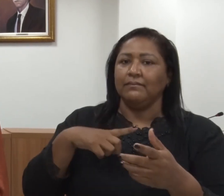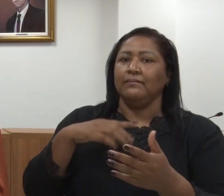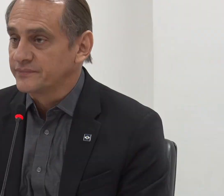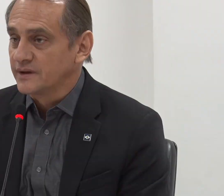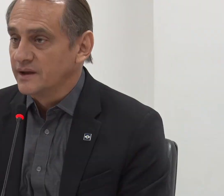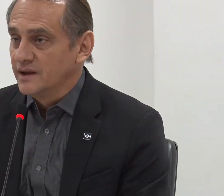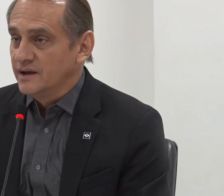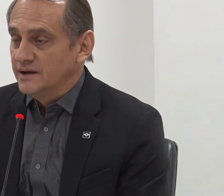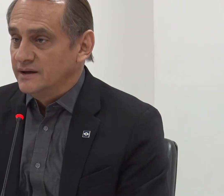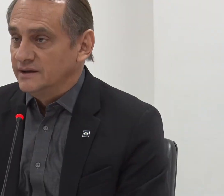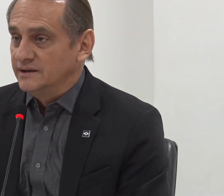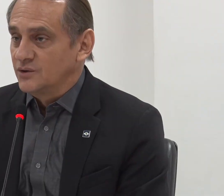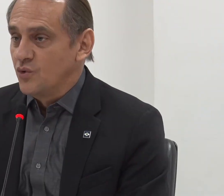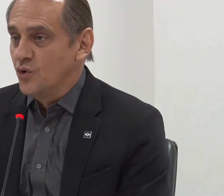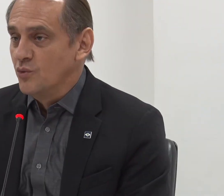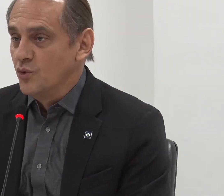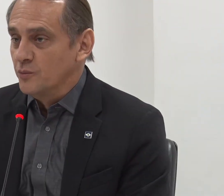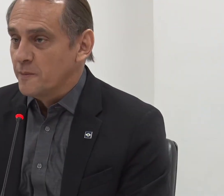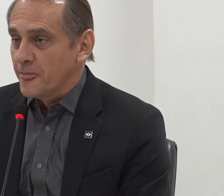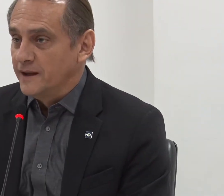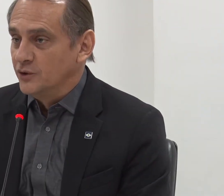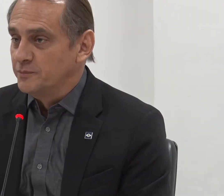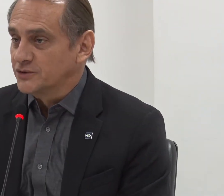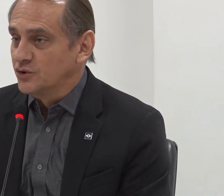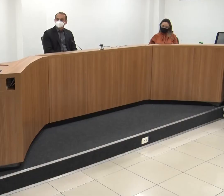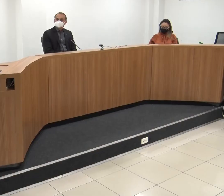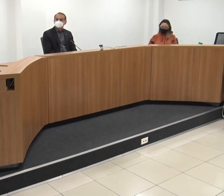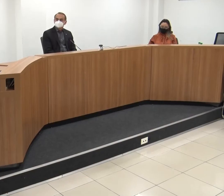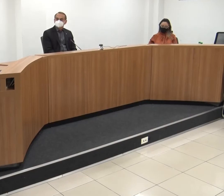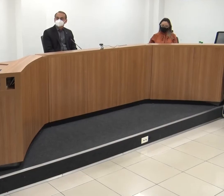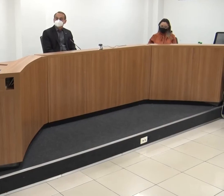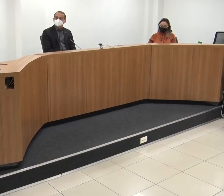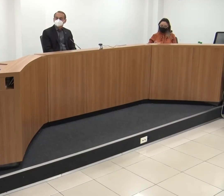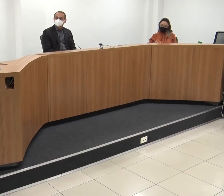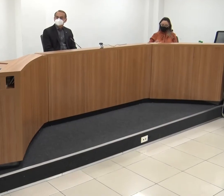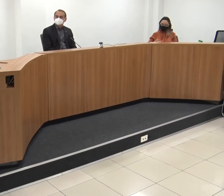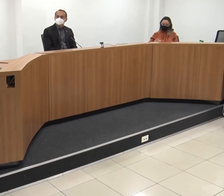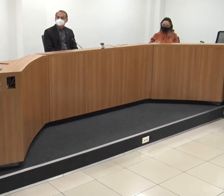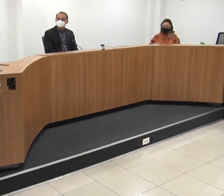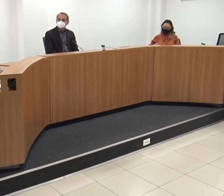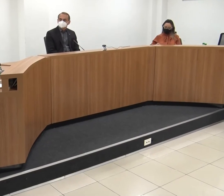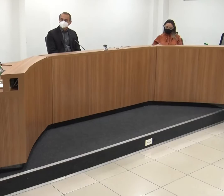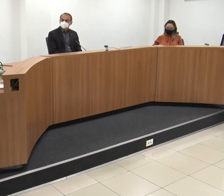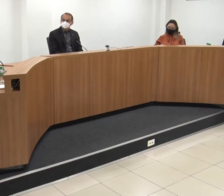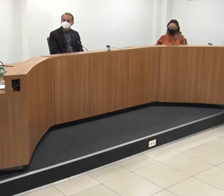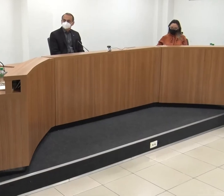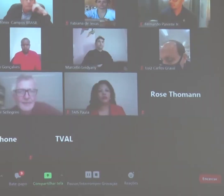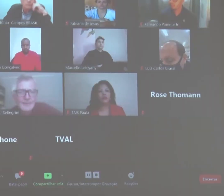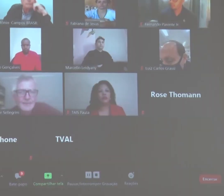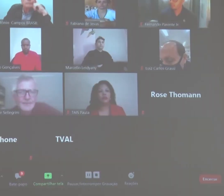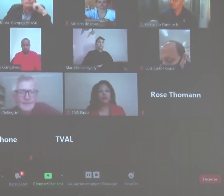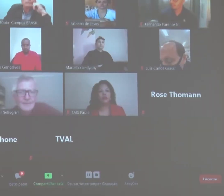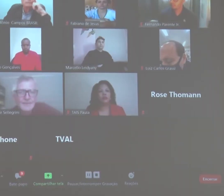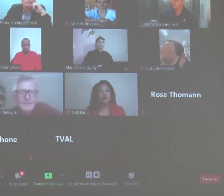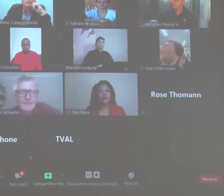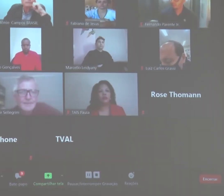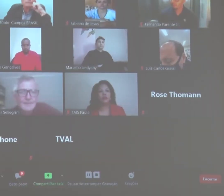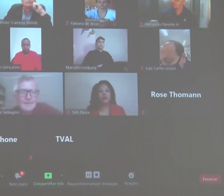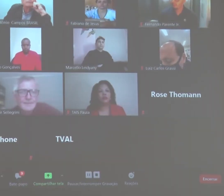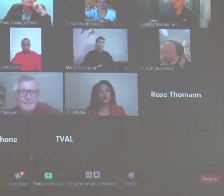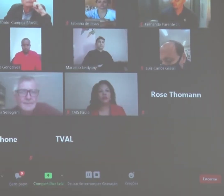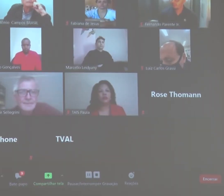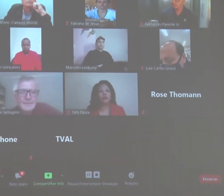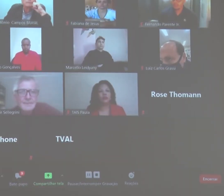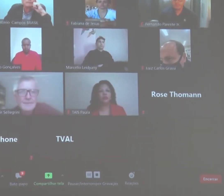pessoa surda. O deputado Wilson Santos faz uma avaliação do fórum e explica como o parlamento irá colaborar com o objetivo de atender as